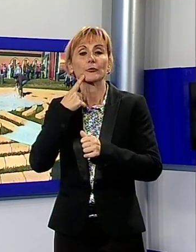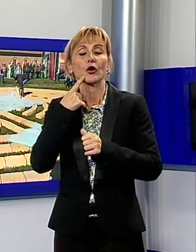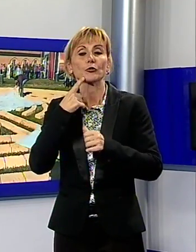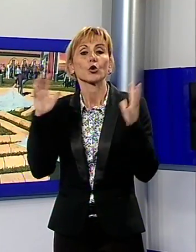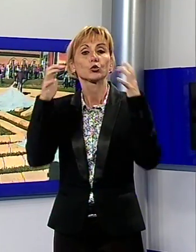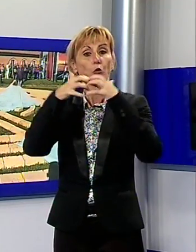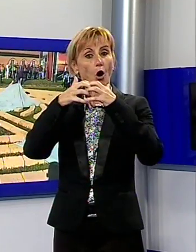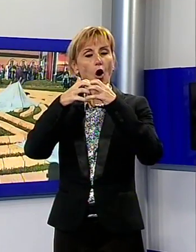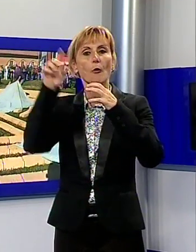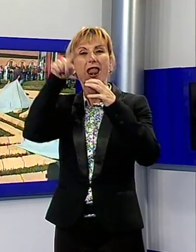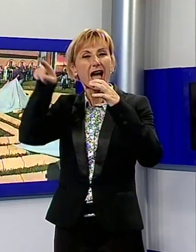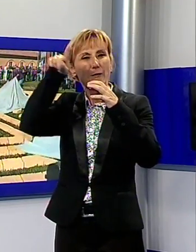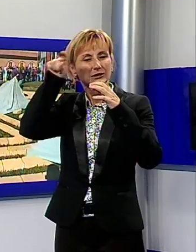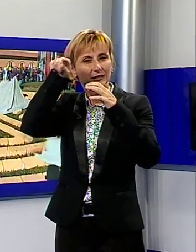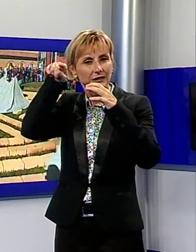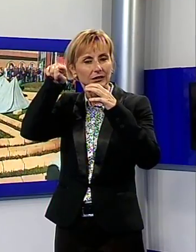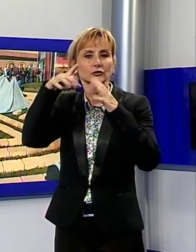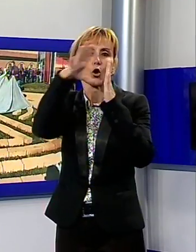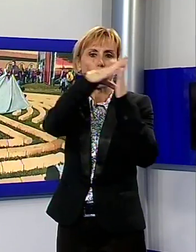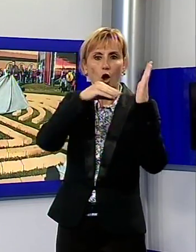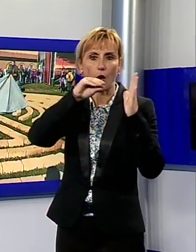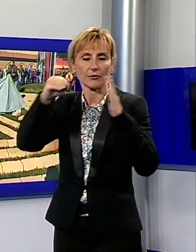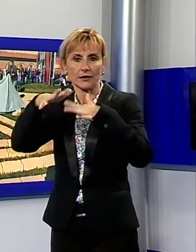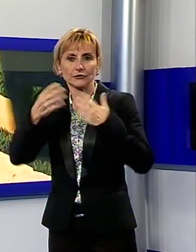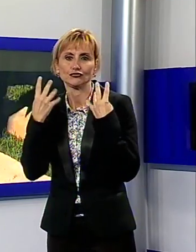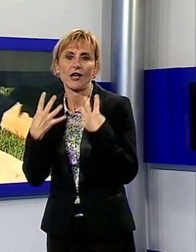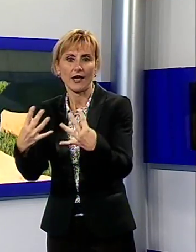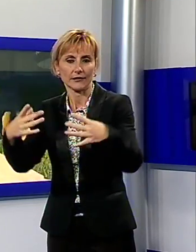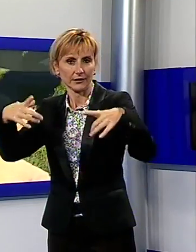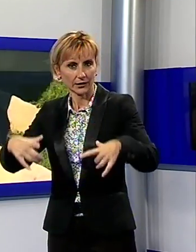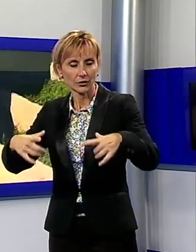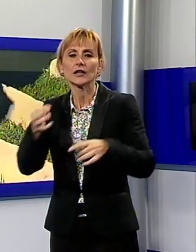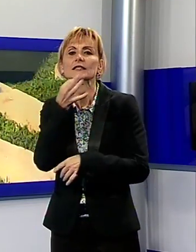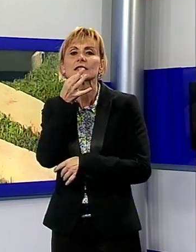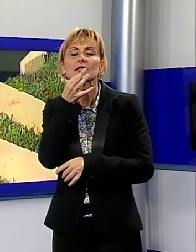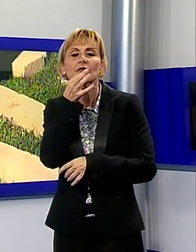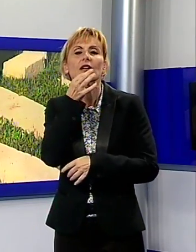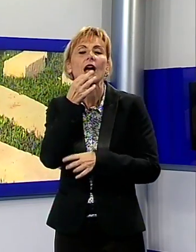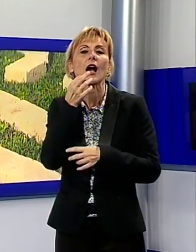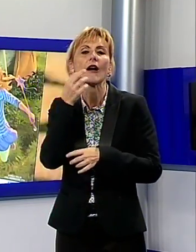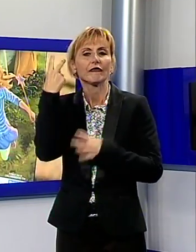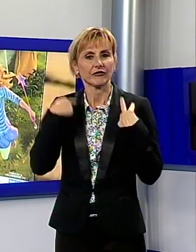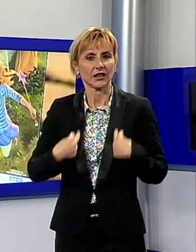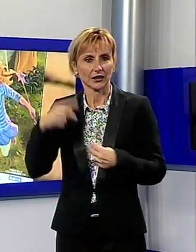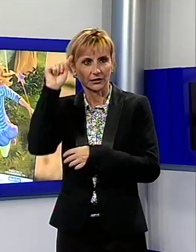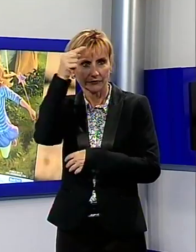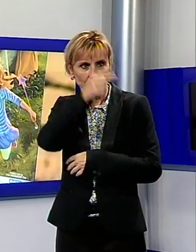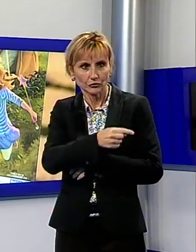Duomo di San Martino, simbolo della complessità della vita e che è stato raffigurato sulla maglietta della bimba che appare sul